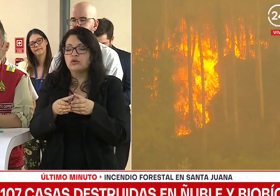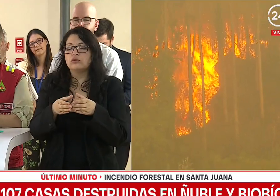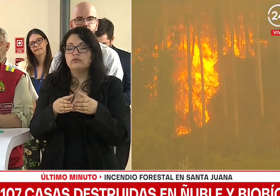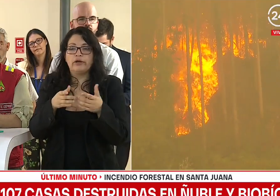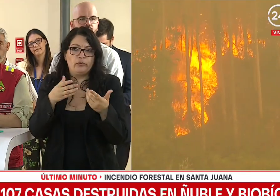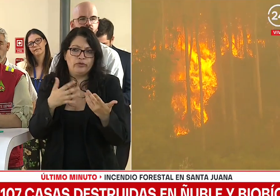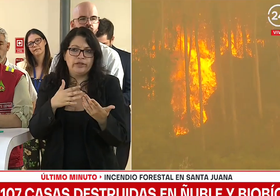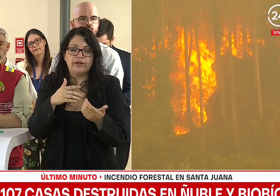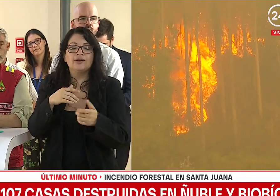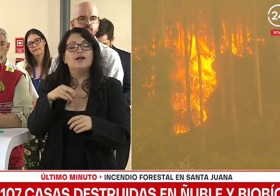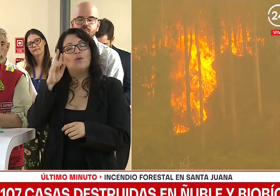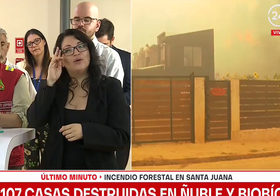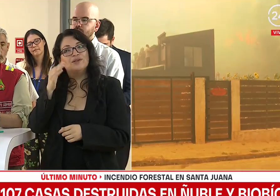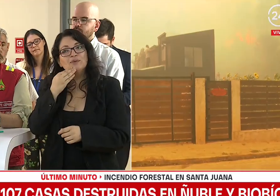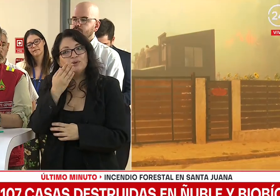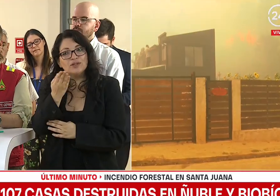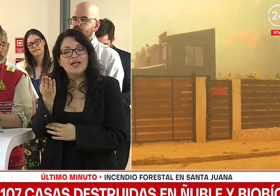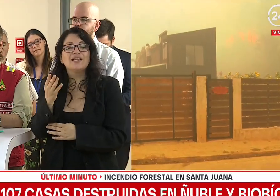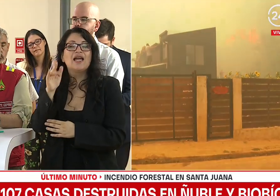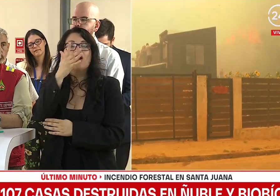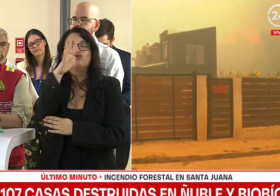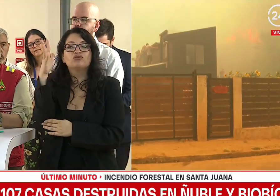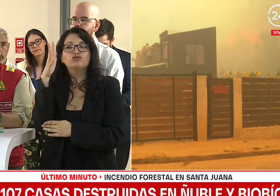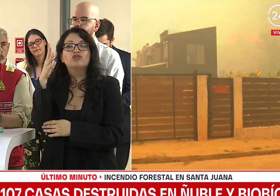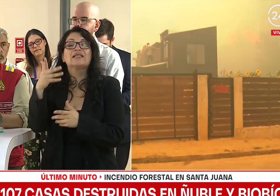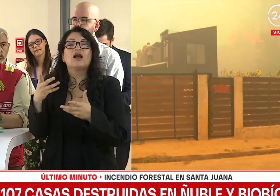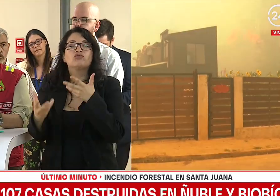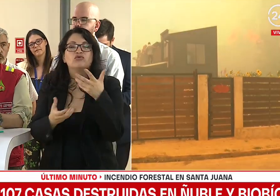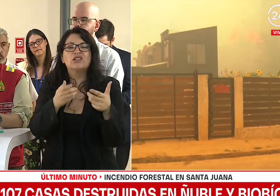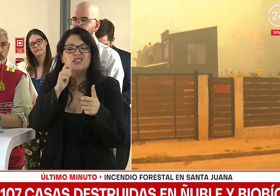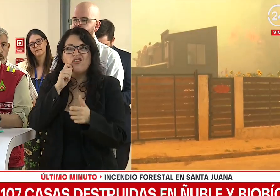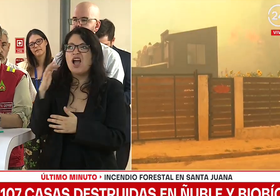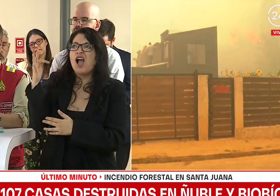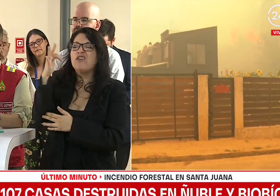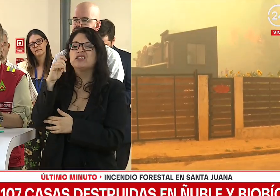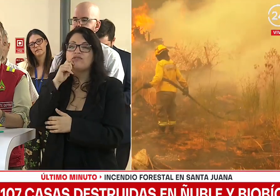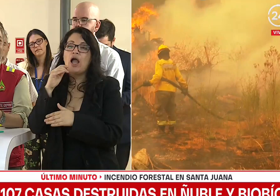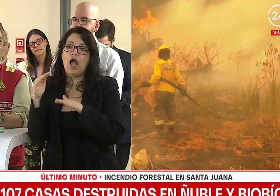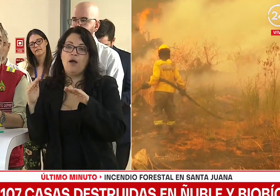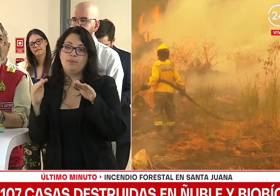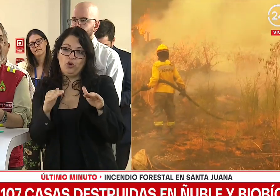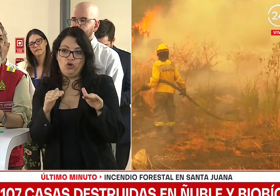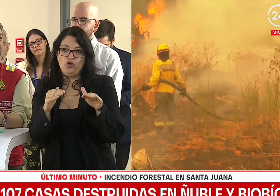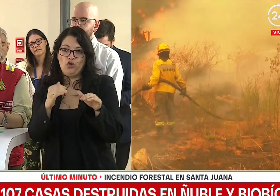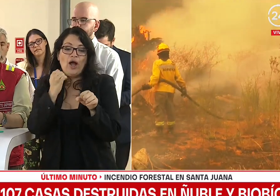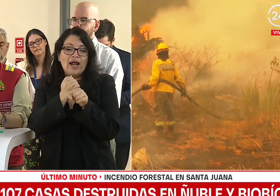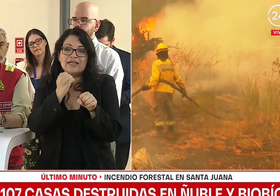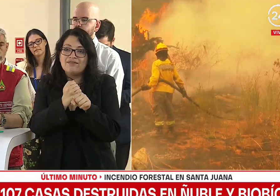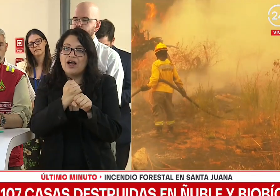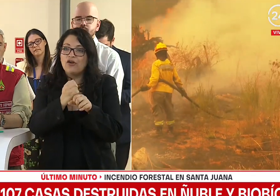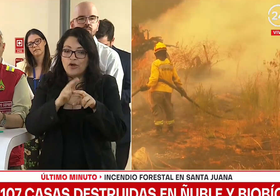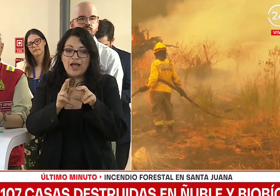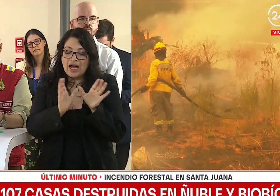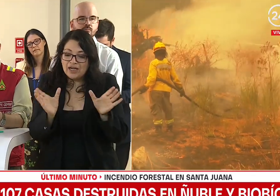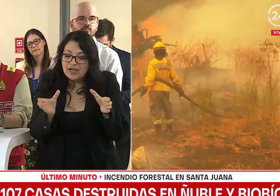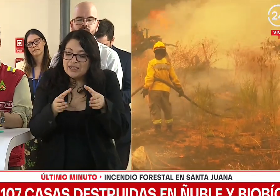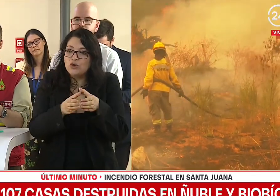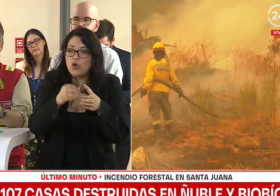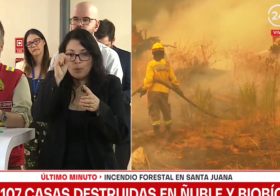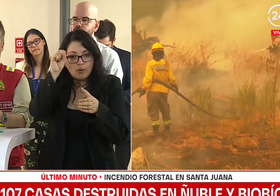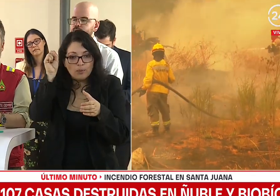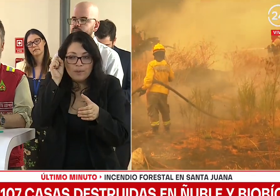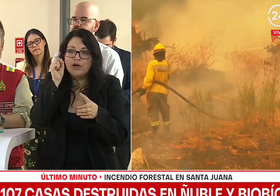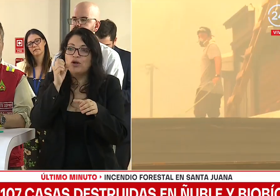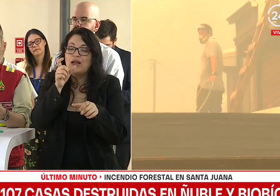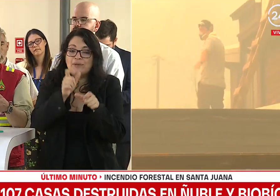enfrentar los incendios forestales, los recursos aéreos son un apoyo, son un apoyo a la labor de los brigadistas y de la